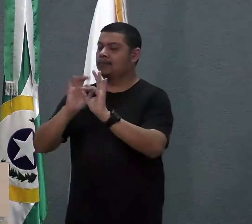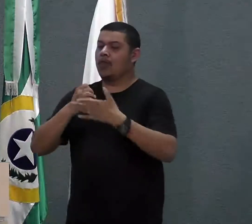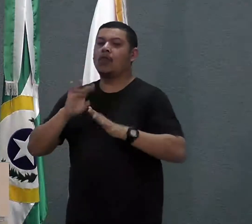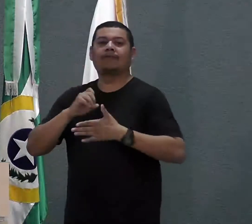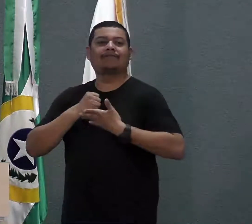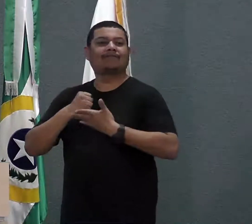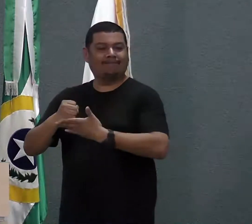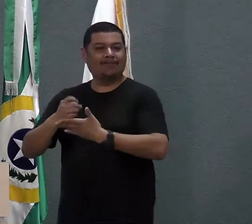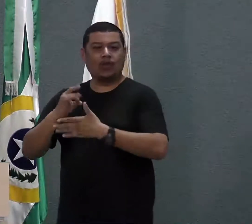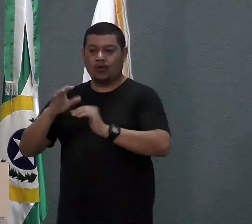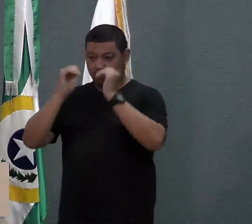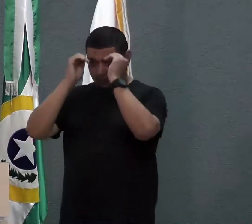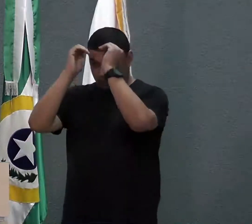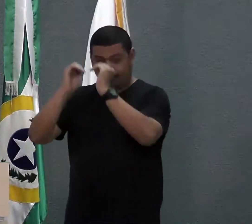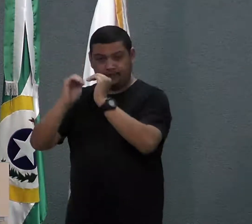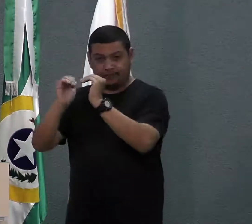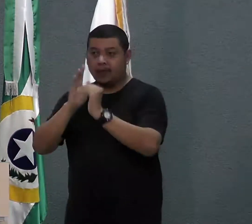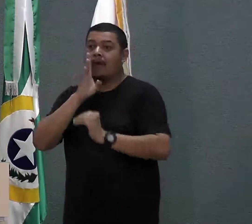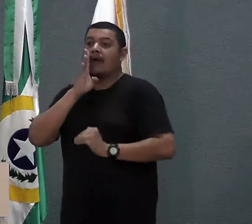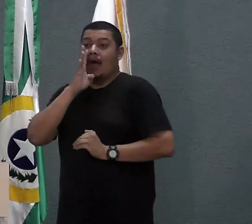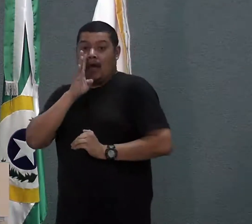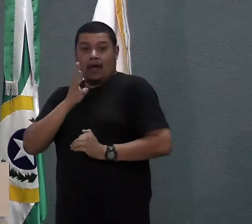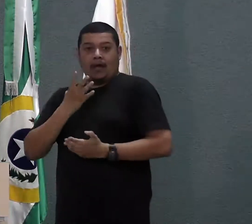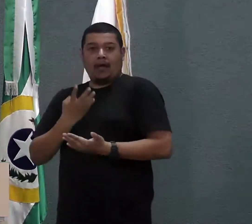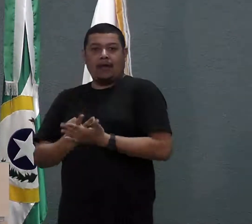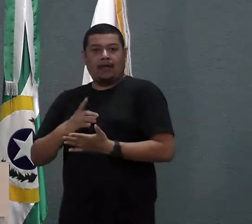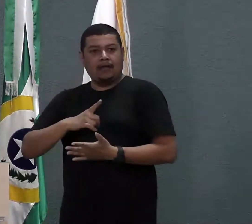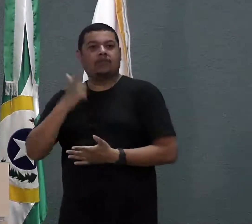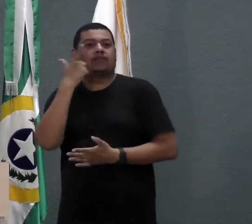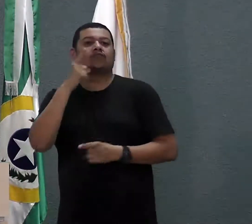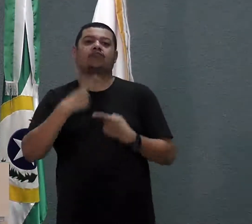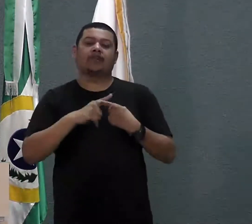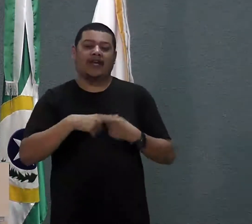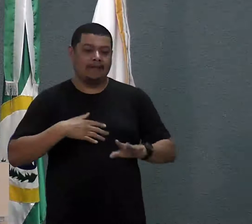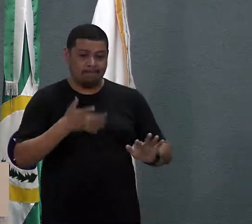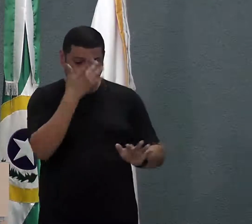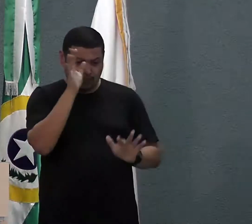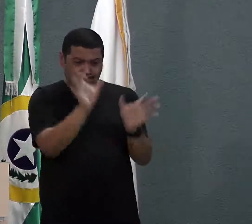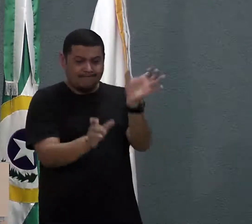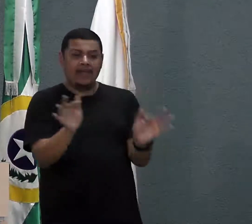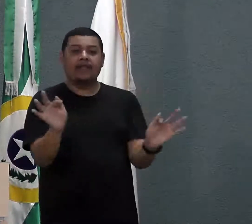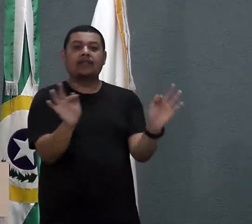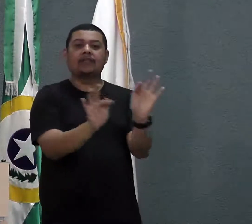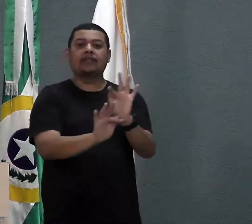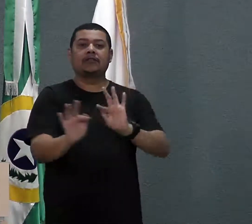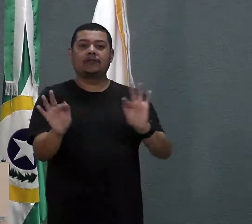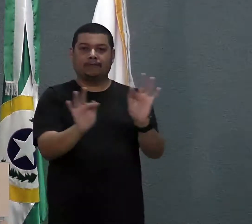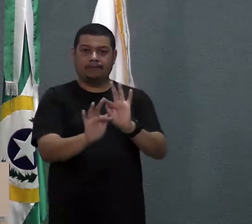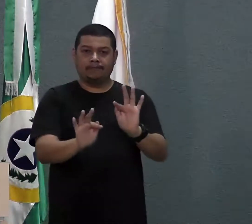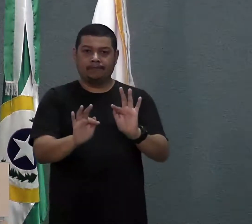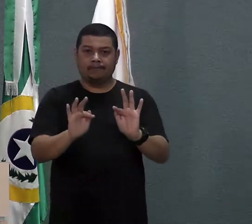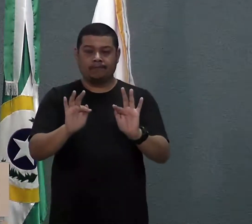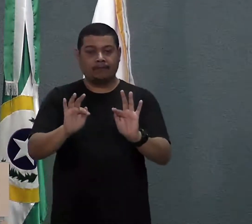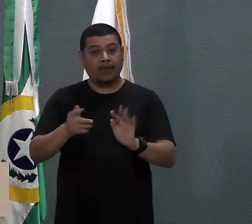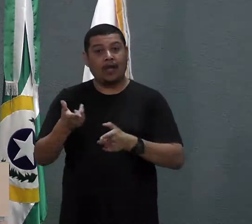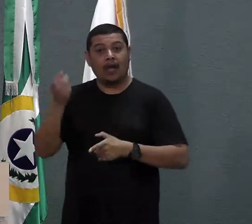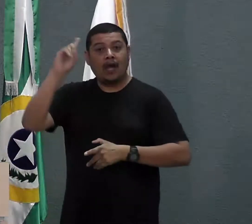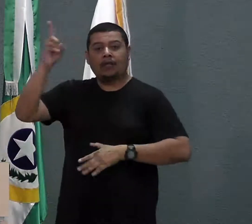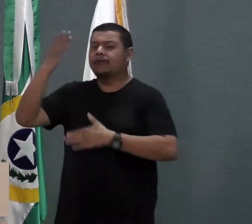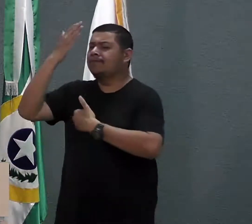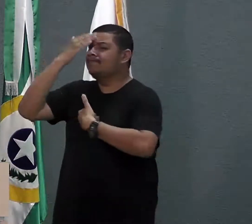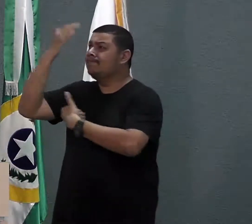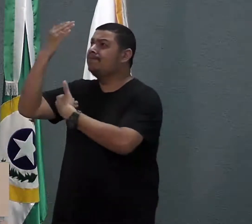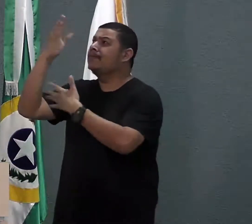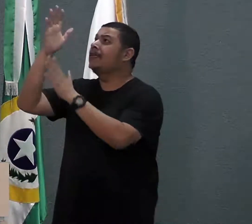apenas respeito e admiração que conquistou por sua simplicidade e humanismo. Peço a Deus que conforte o coração dos